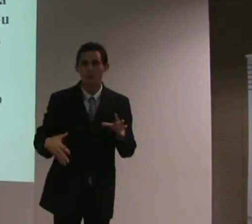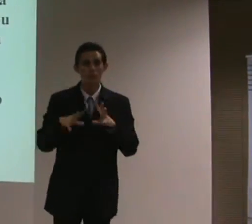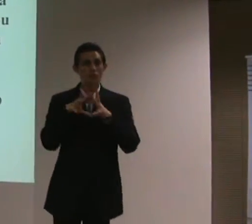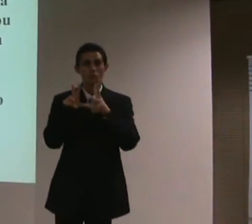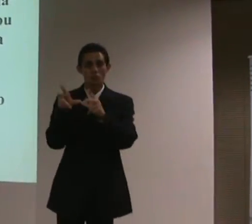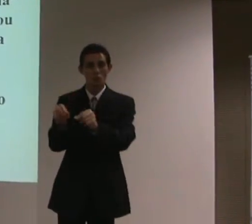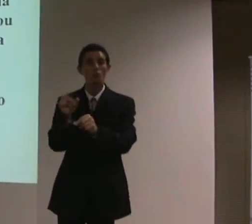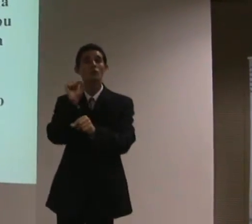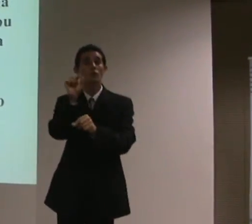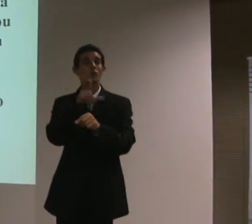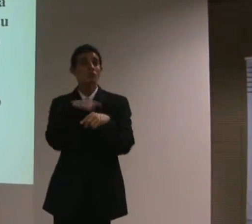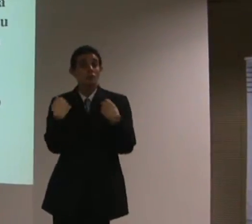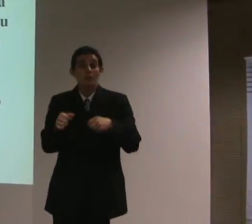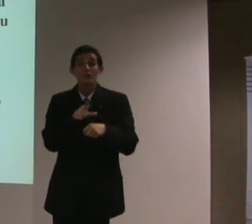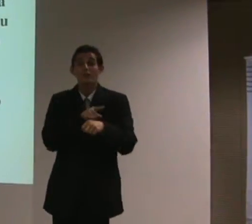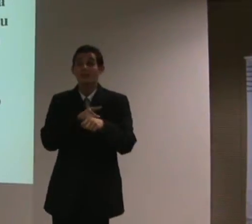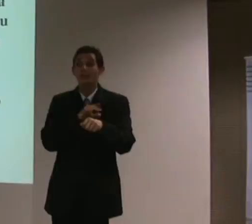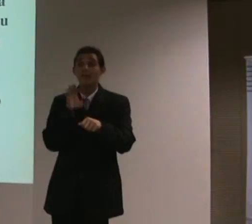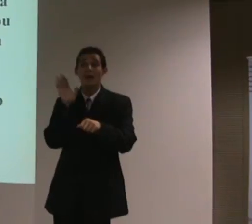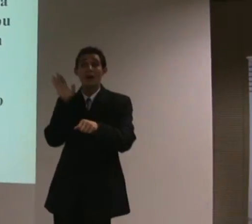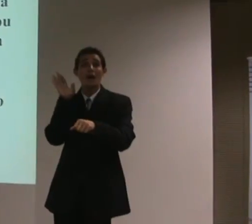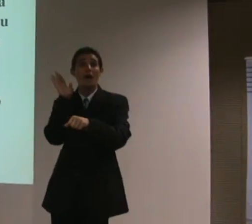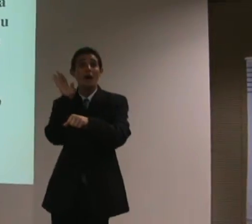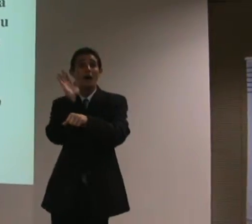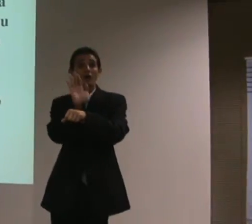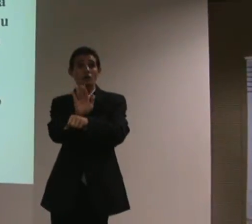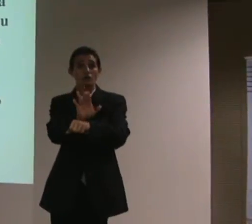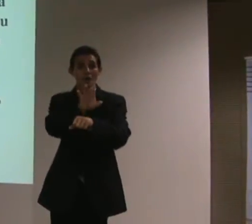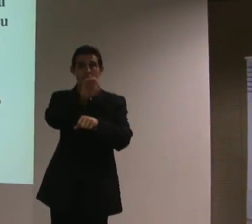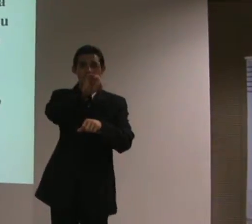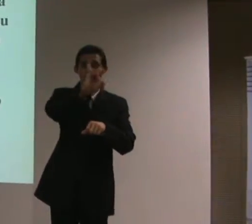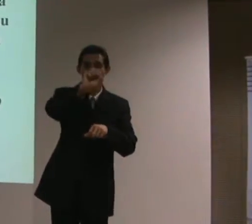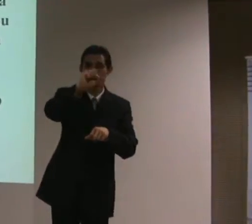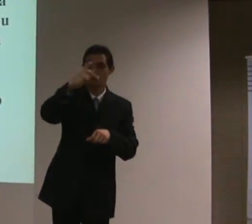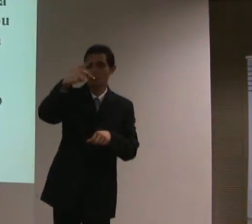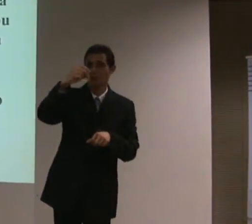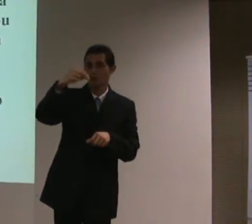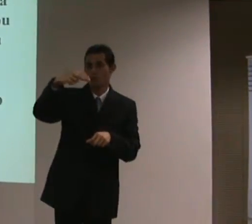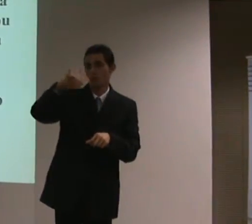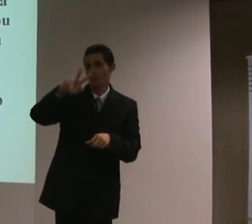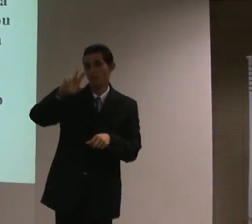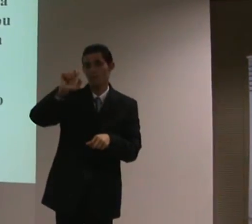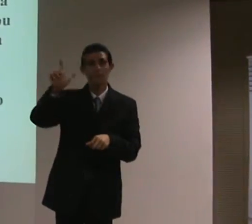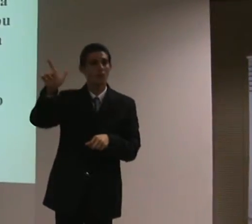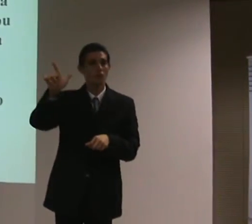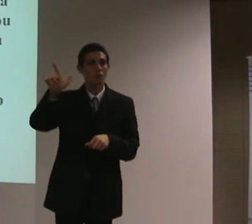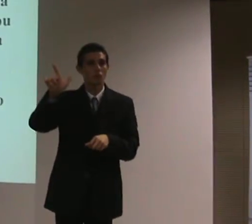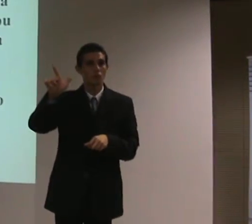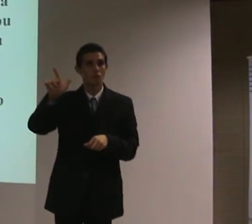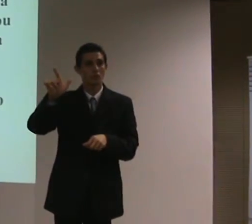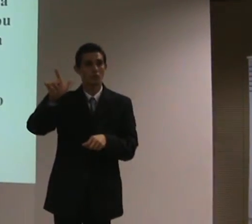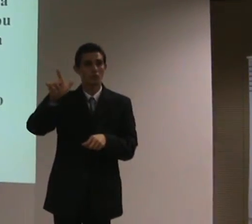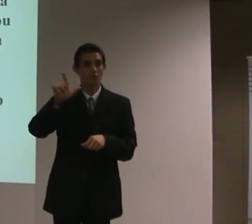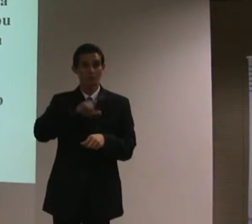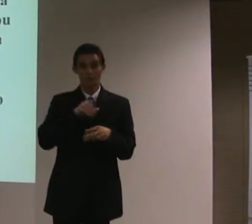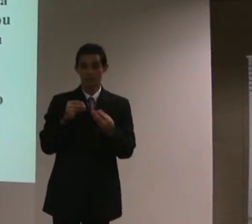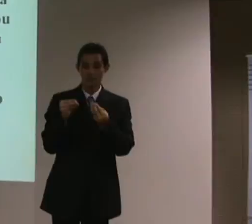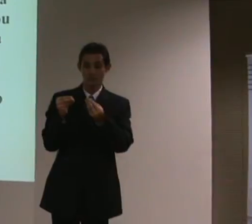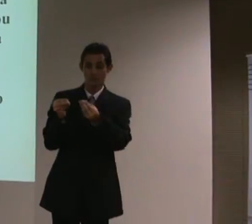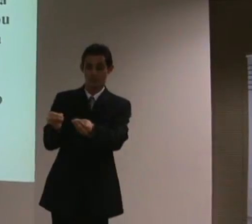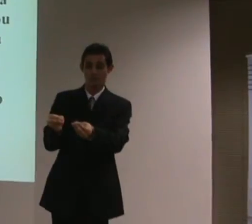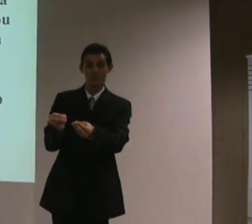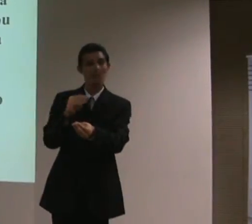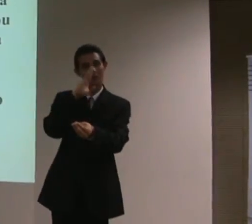precisa disponibilizar, não é doar, precisa disponibilizar essas tecnologias a quem precisa, sem